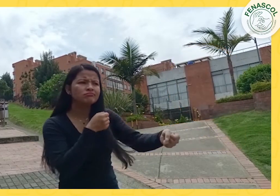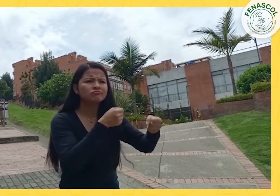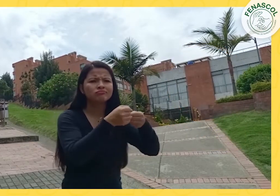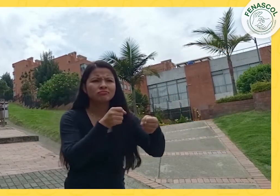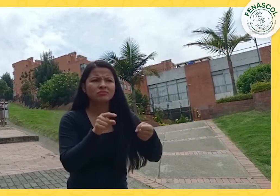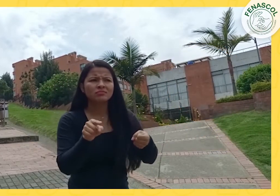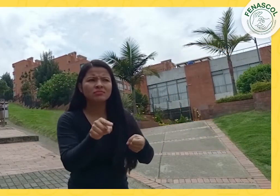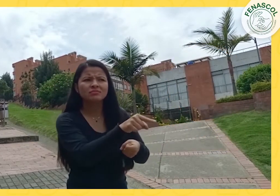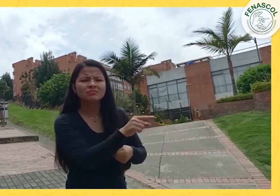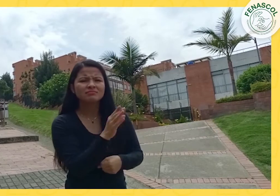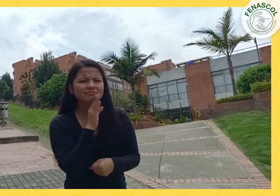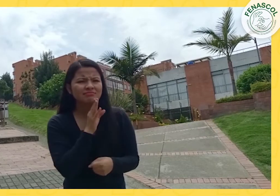invitará a